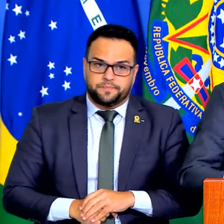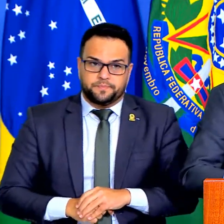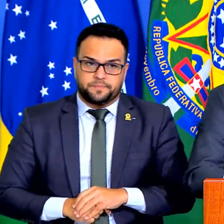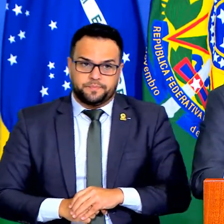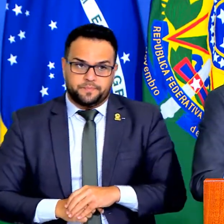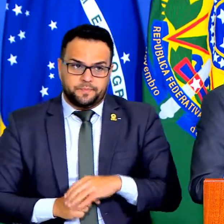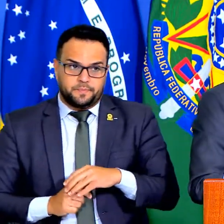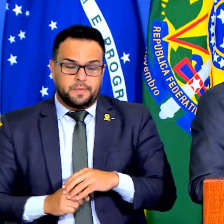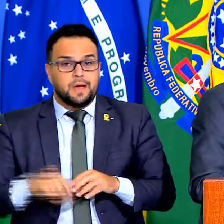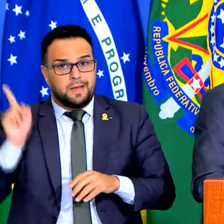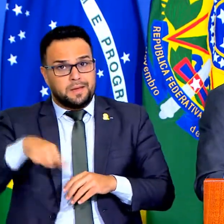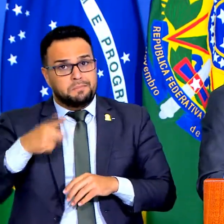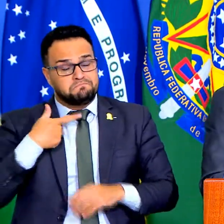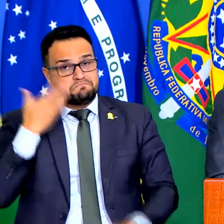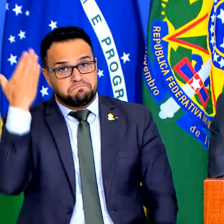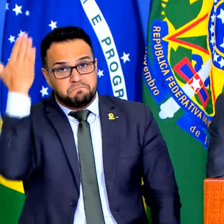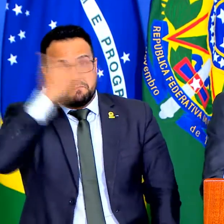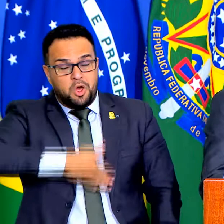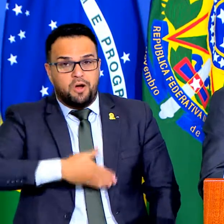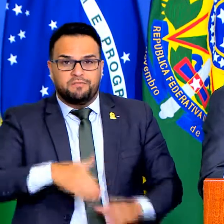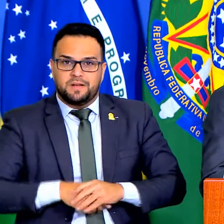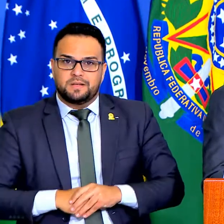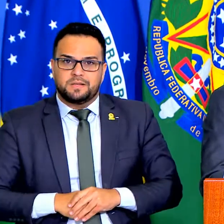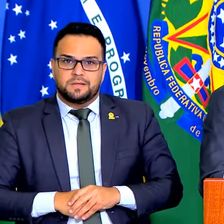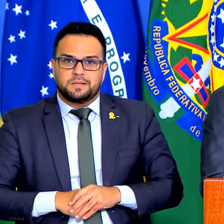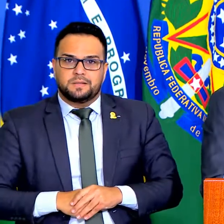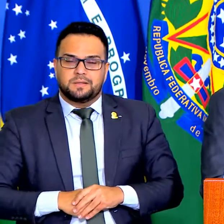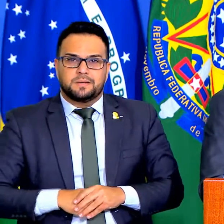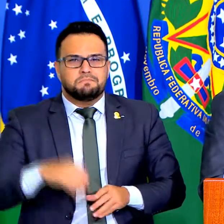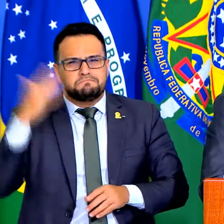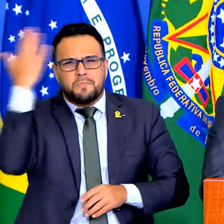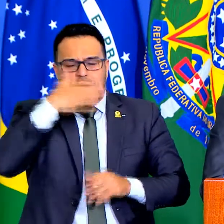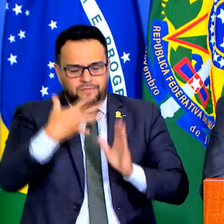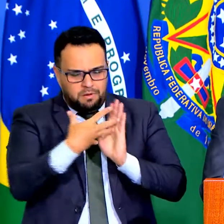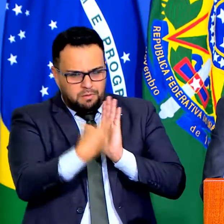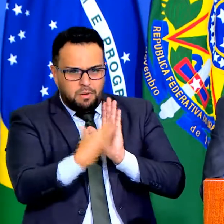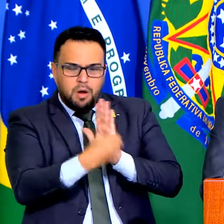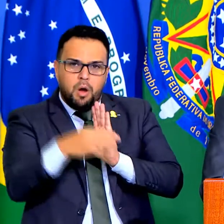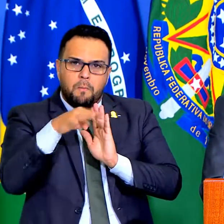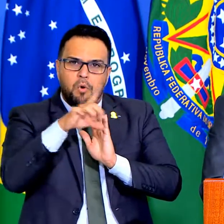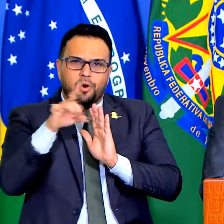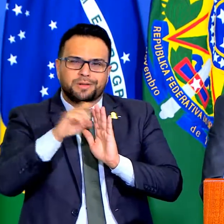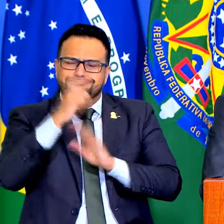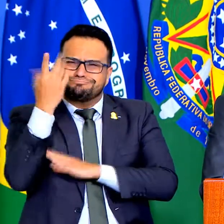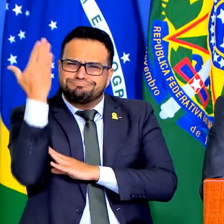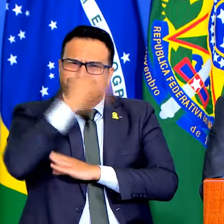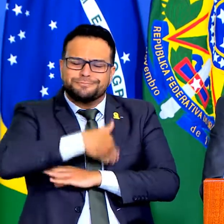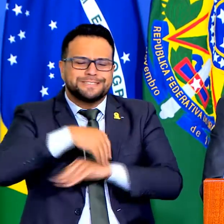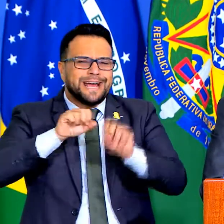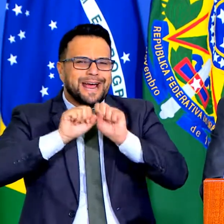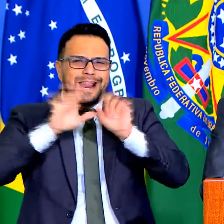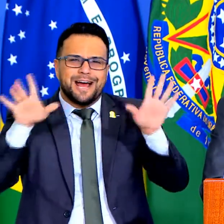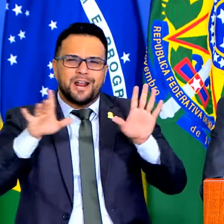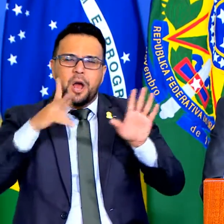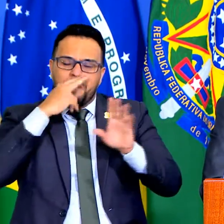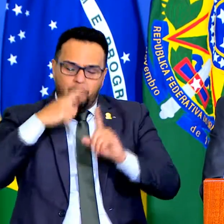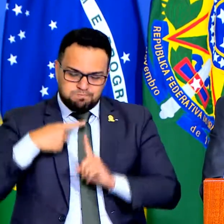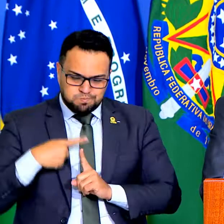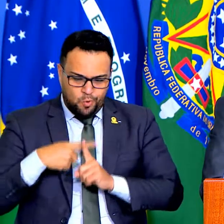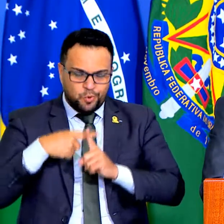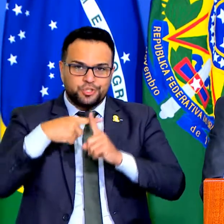é um exemplo claríssimo de positividade que a gente pode fazer,